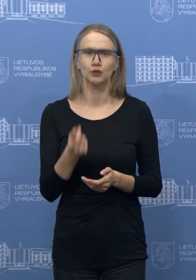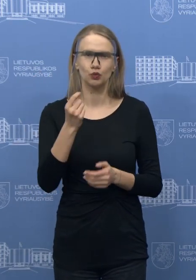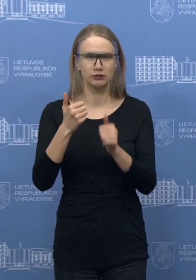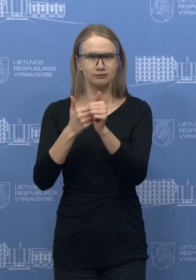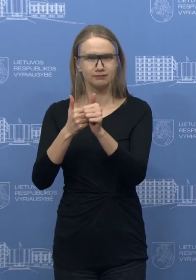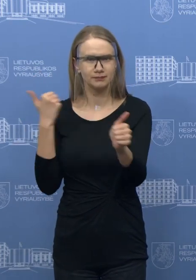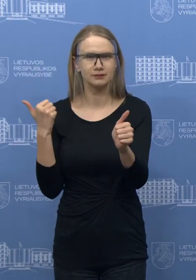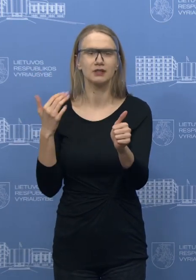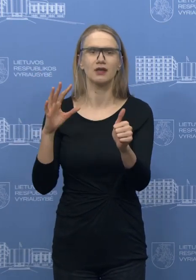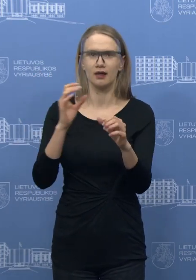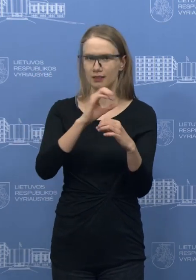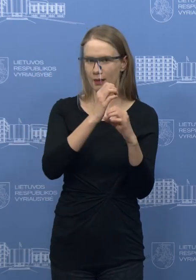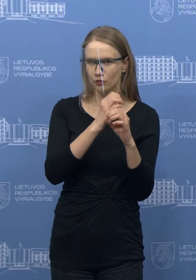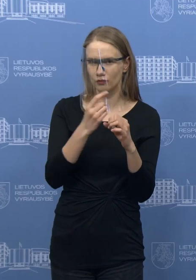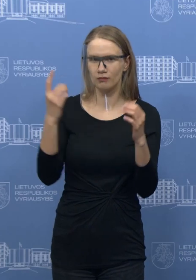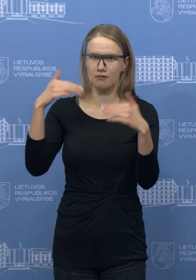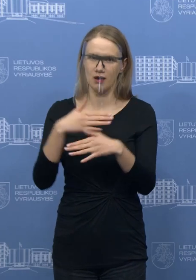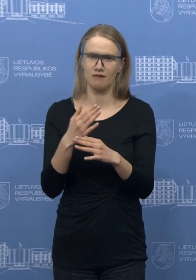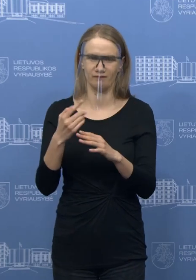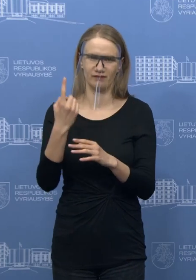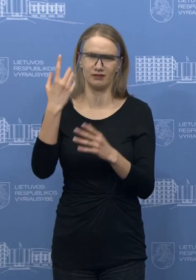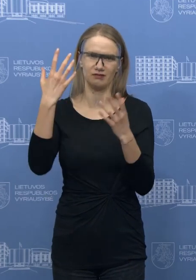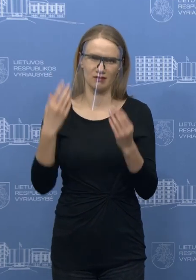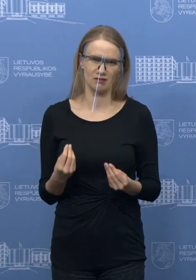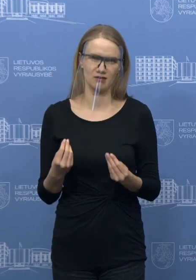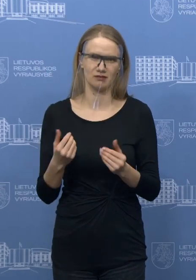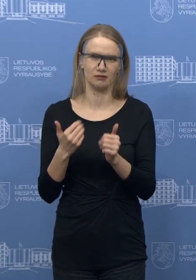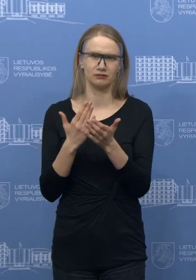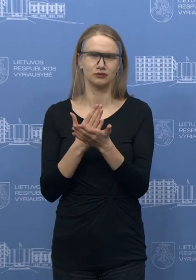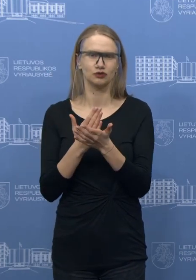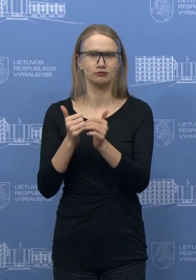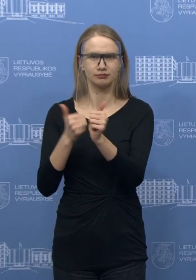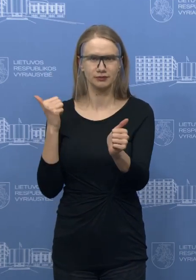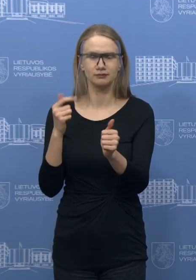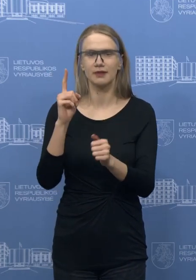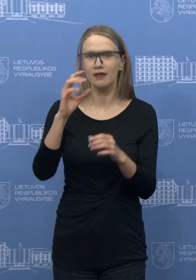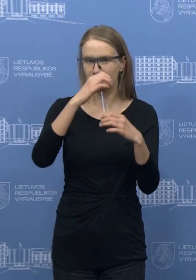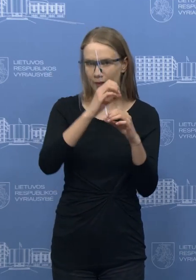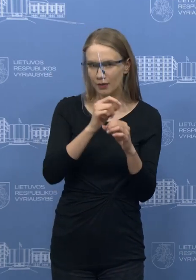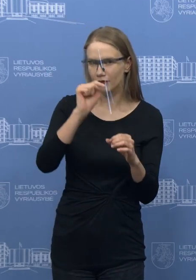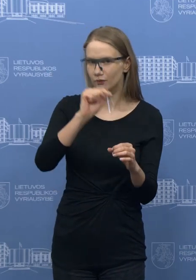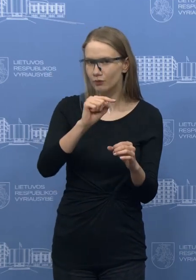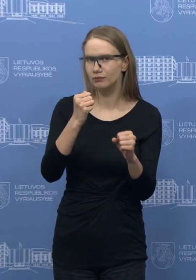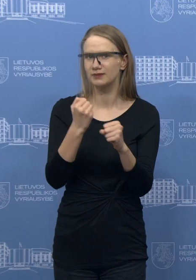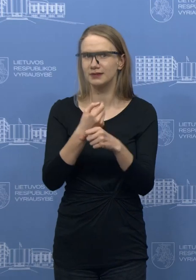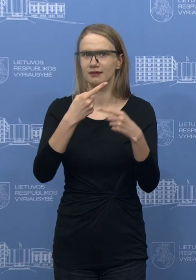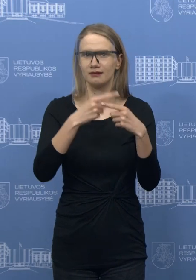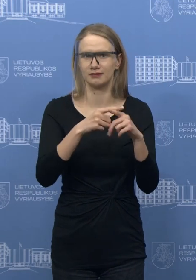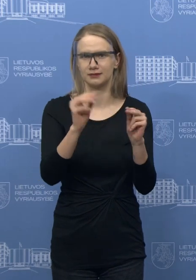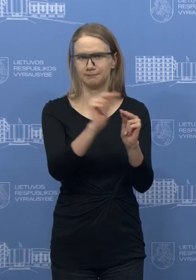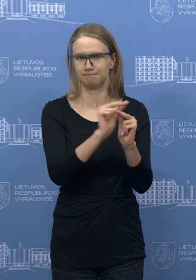laboratorijų yra apie vieną parą pagal kiekį, bet tai yra susijęs su to, kad reikia laboratorijomis pertvarkyti įringą, kadangi gaunami